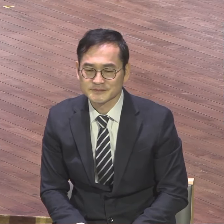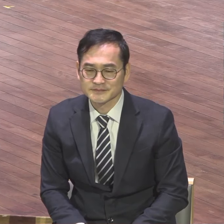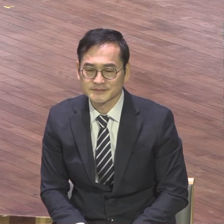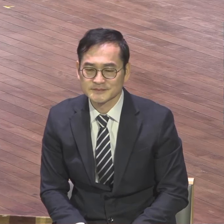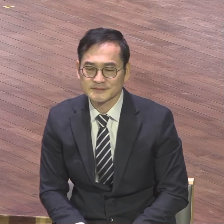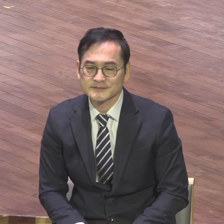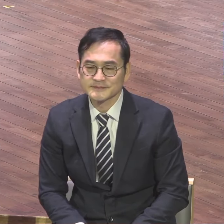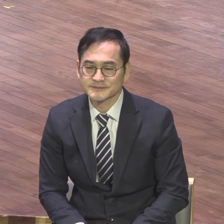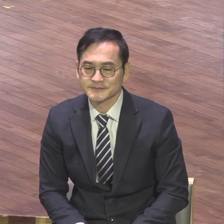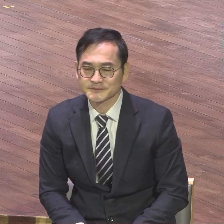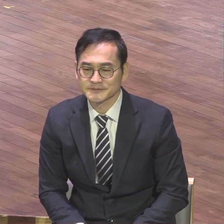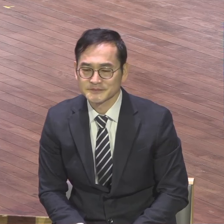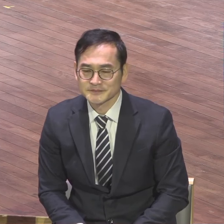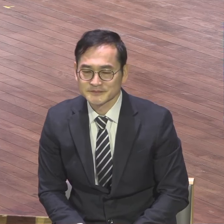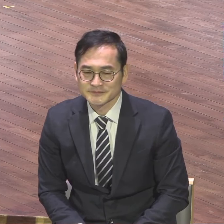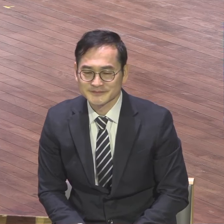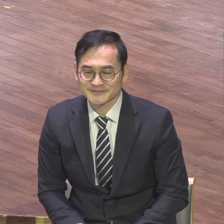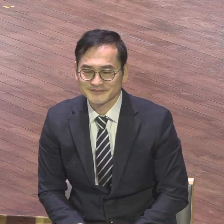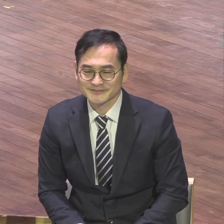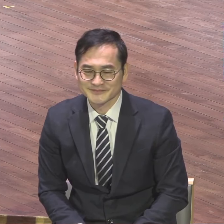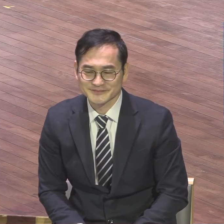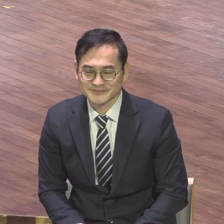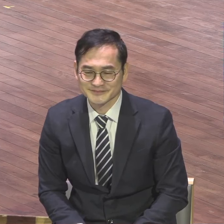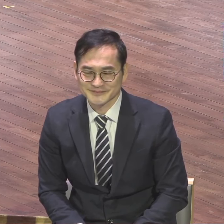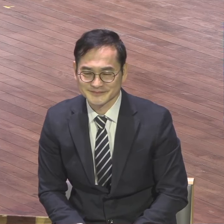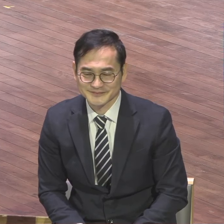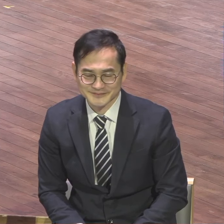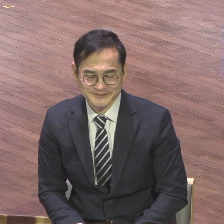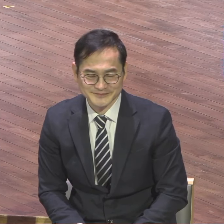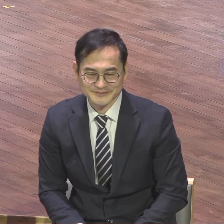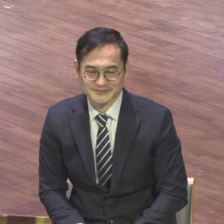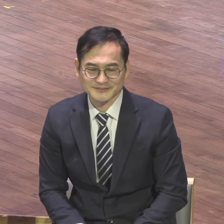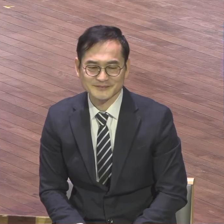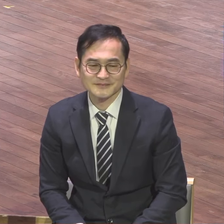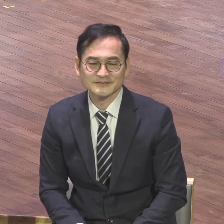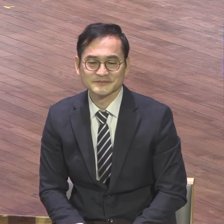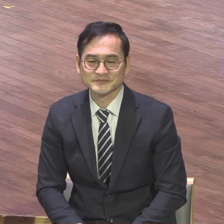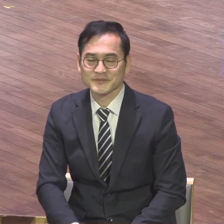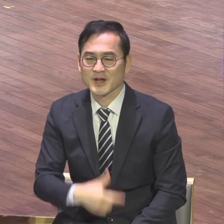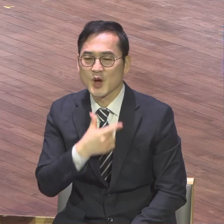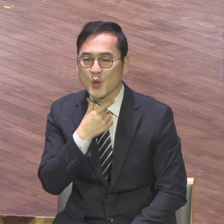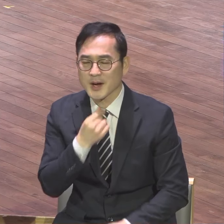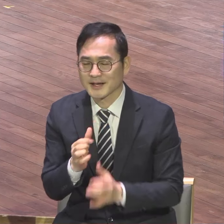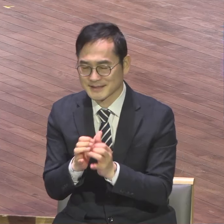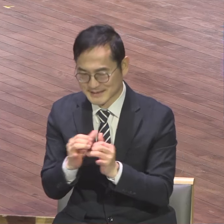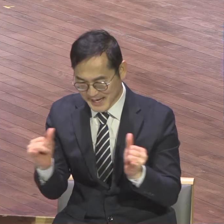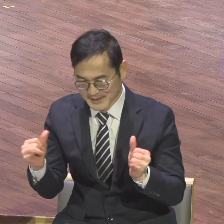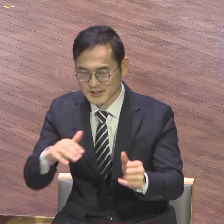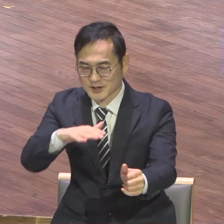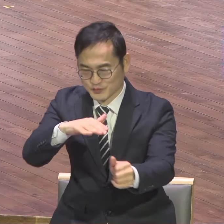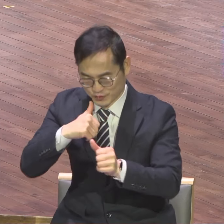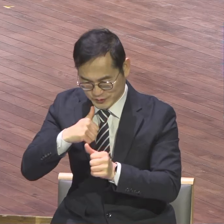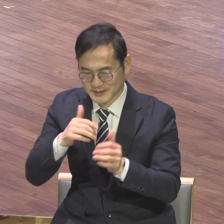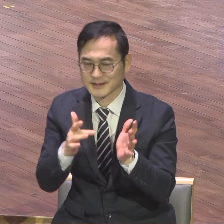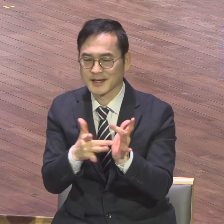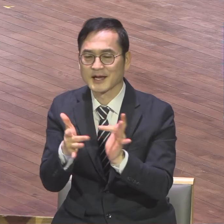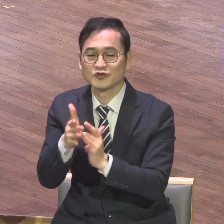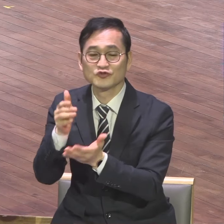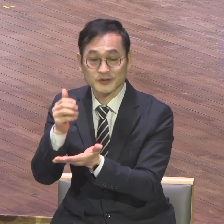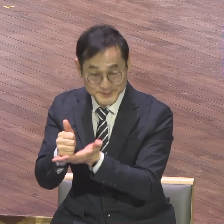이것이 말씀 가지고 원하는 자들을 부르신 예수님이란 제목으로 말씀을 드립니다. 오늘은